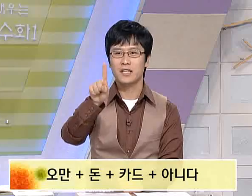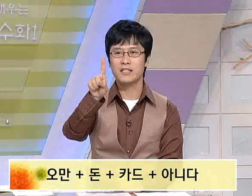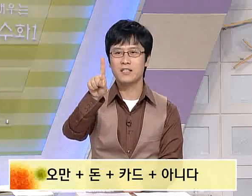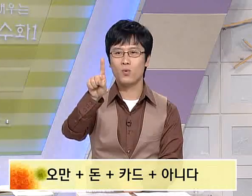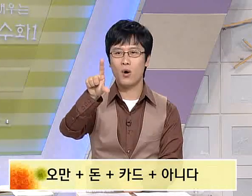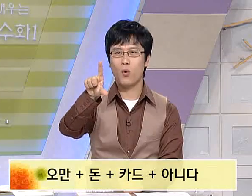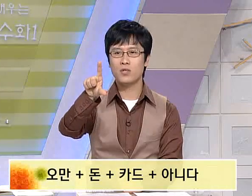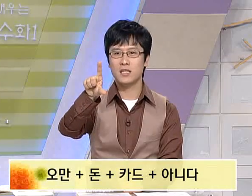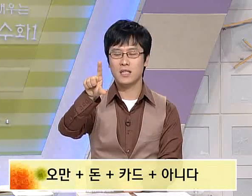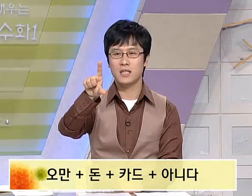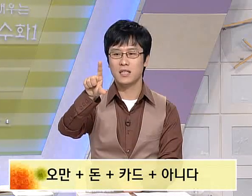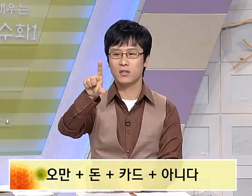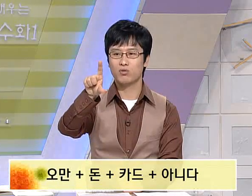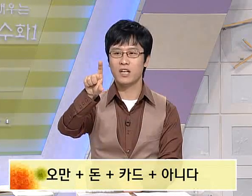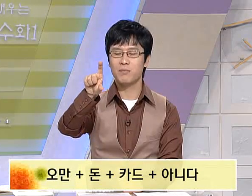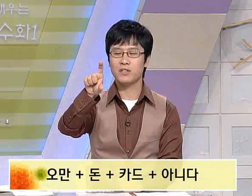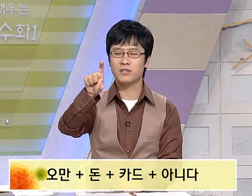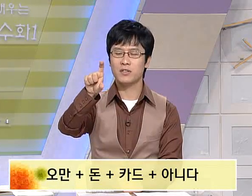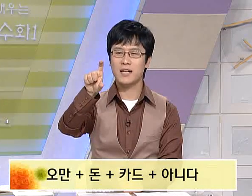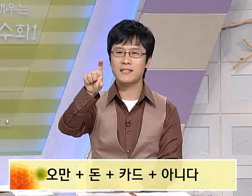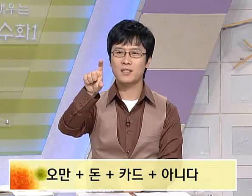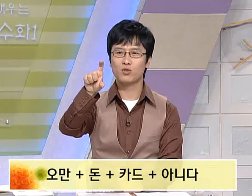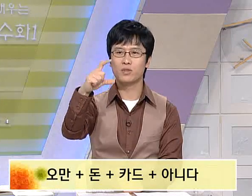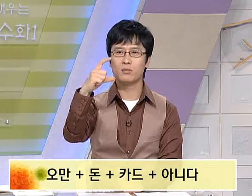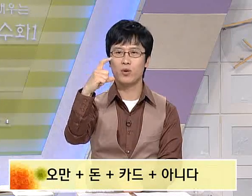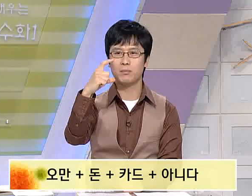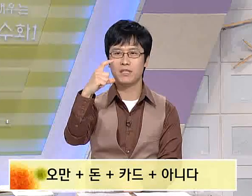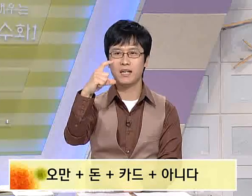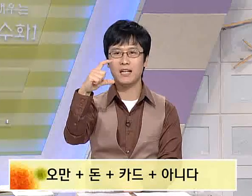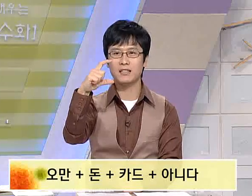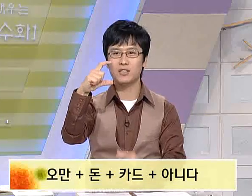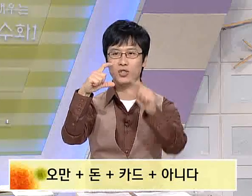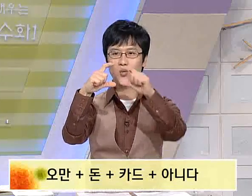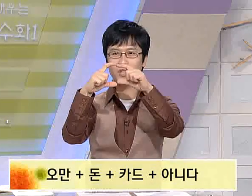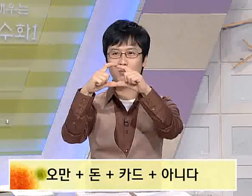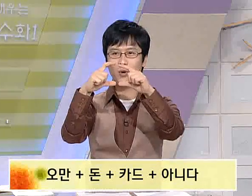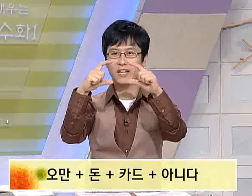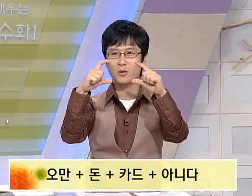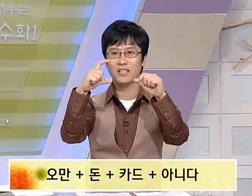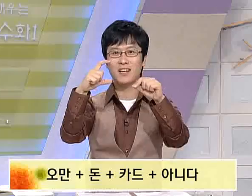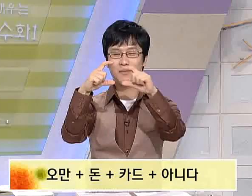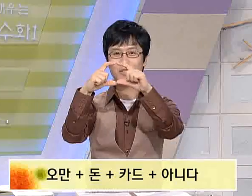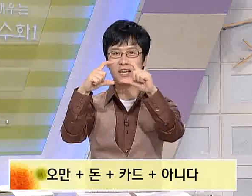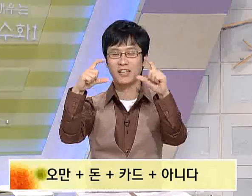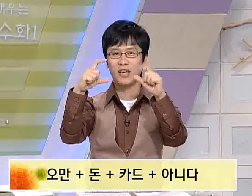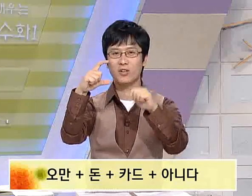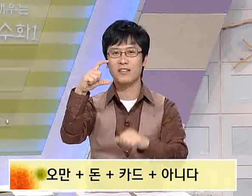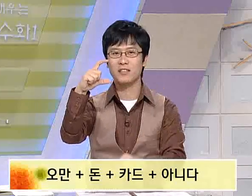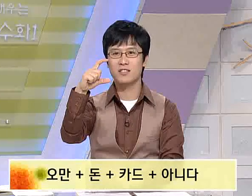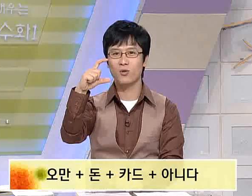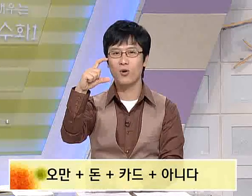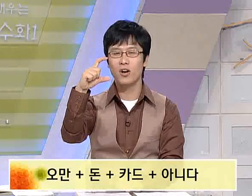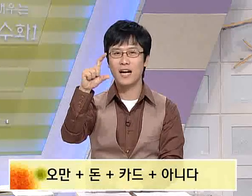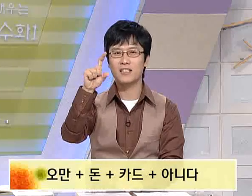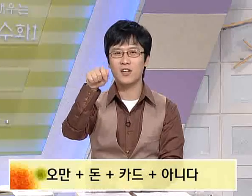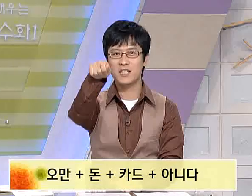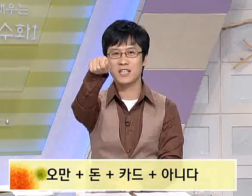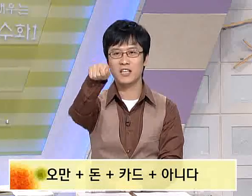일지와 오지 두 개를 펴셔서 살짝 구부린 모양입니다. 카드를 쥐고 있는 모양이라고 생각하시면 되겠네요. 카드를 쥐고 카드 결제기에